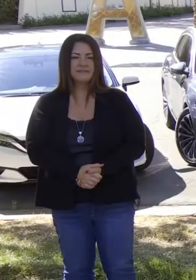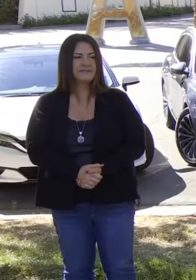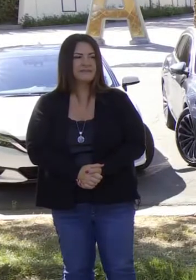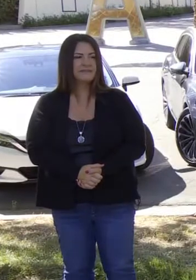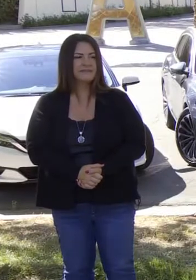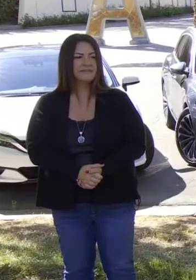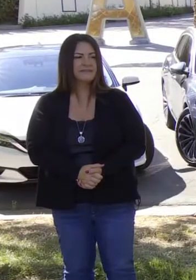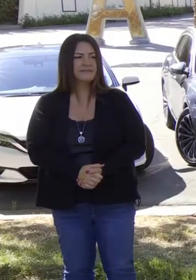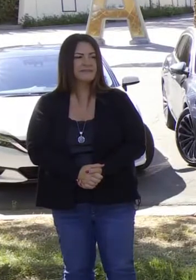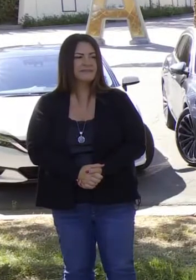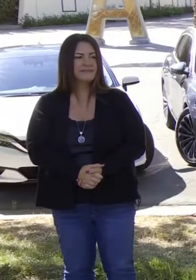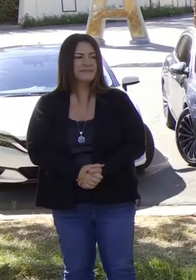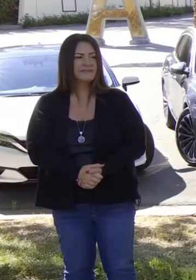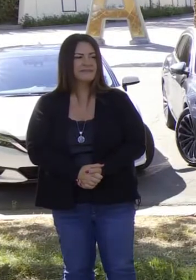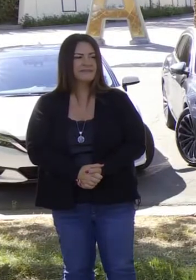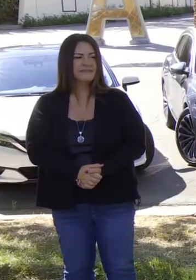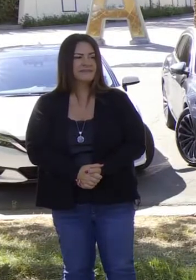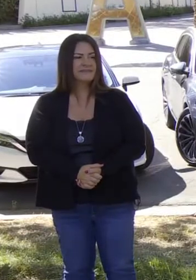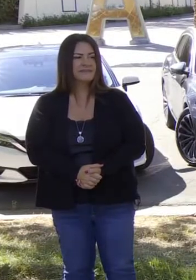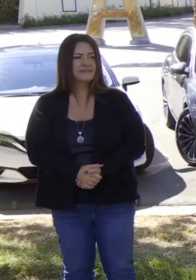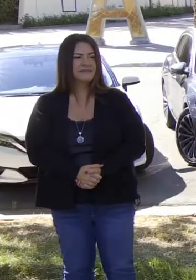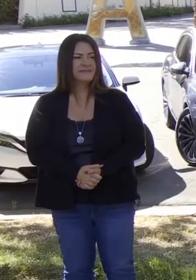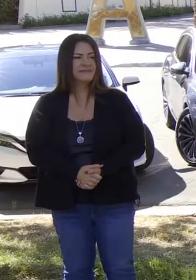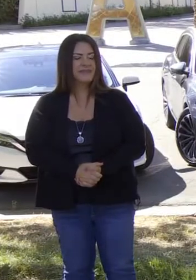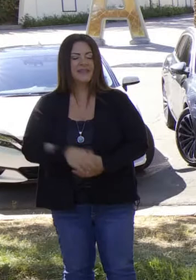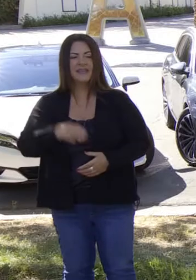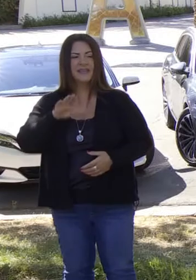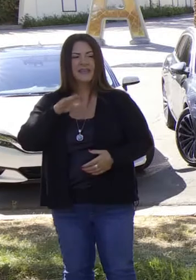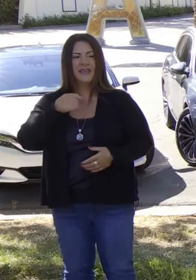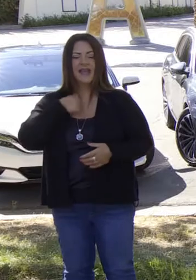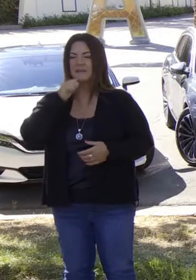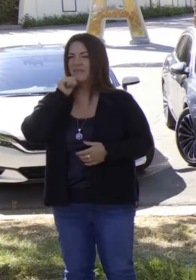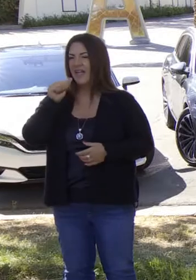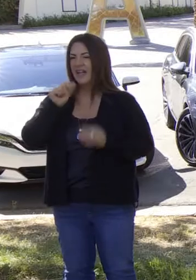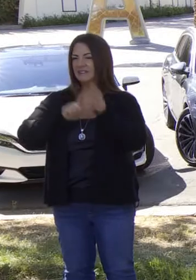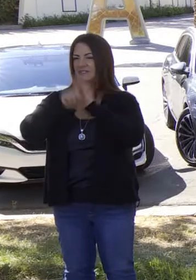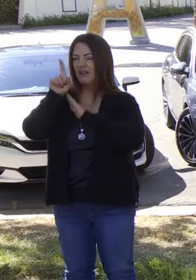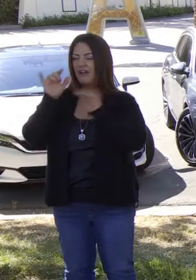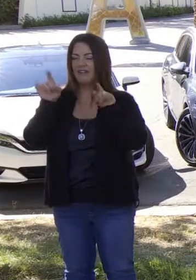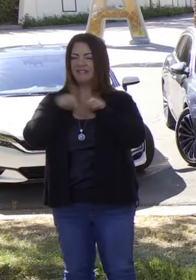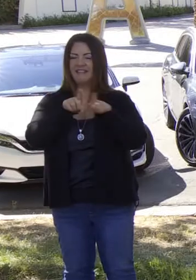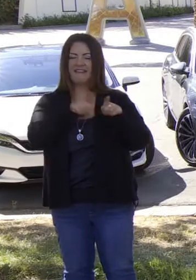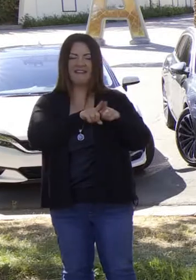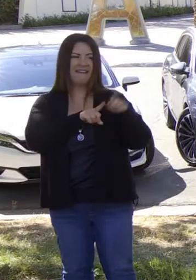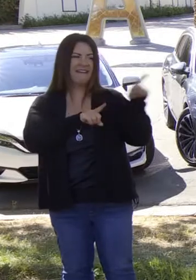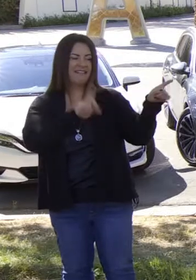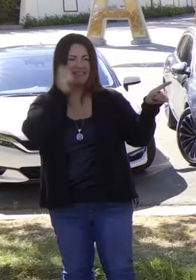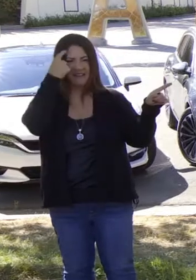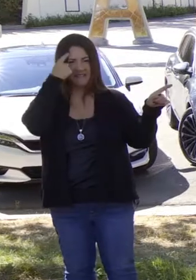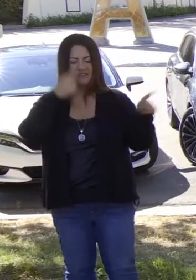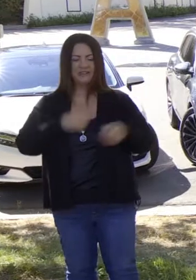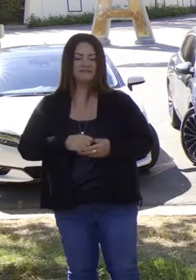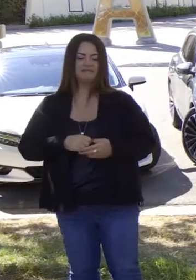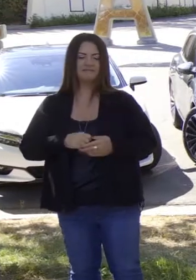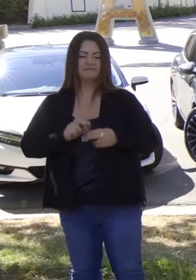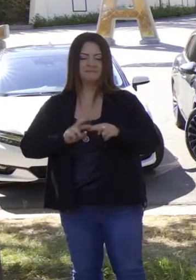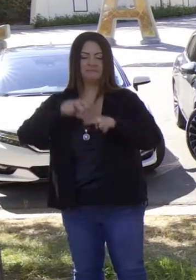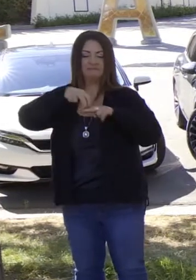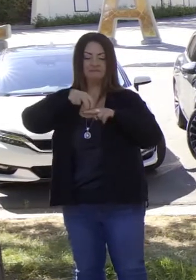No soy tan alta como el gobernador, que me quito la mascarilla. Muy bien.